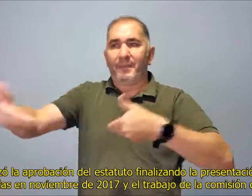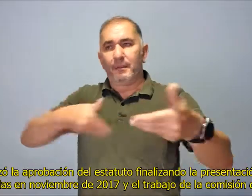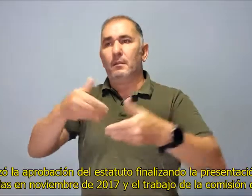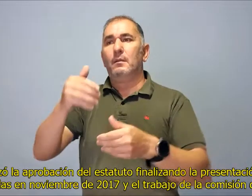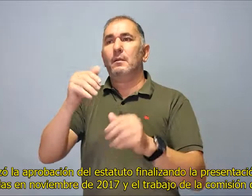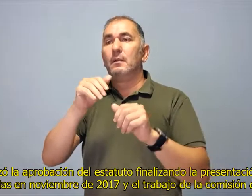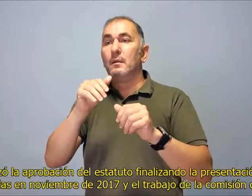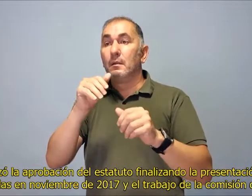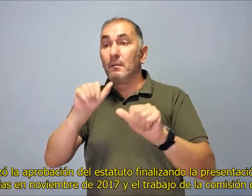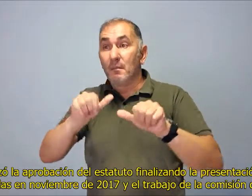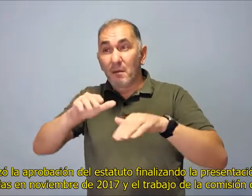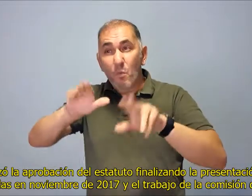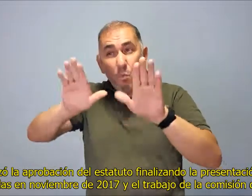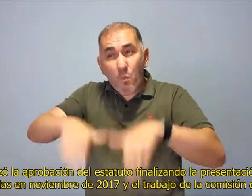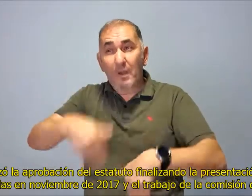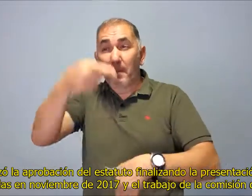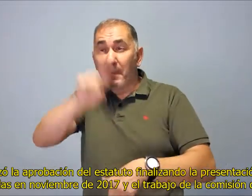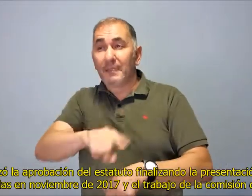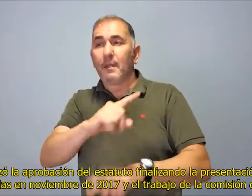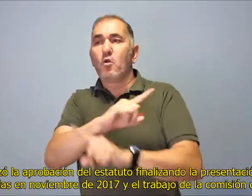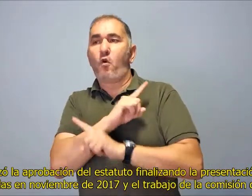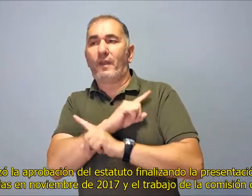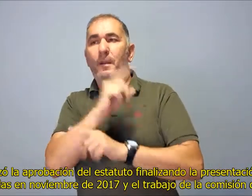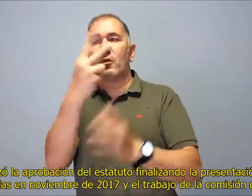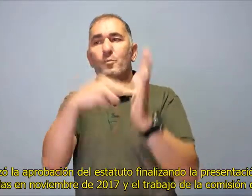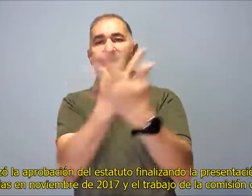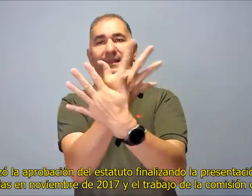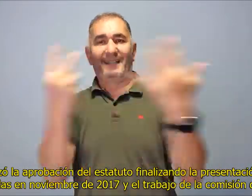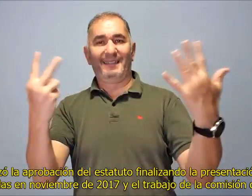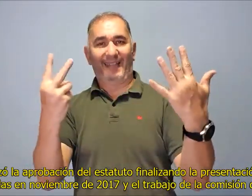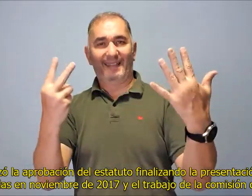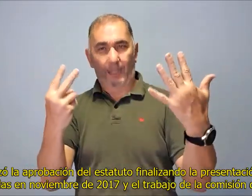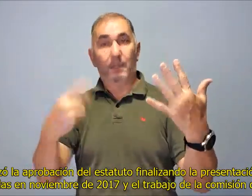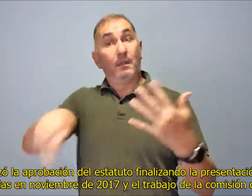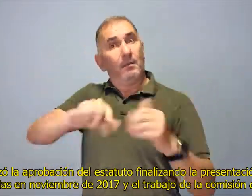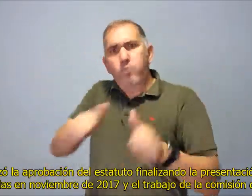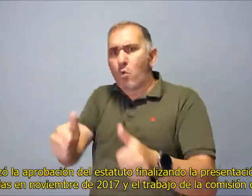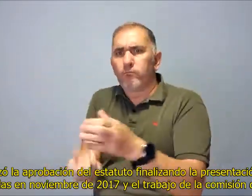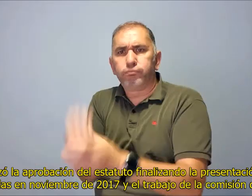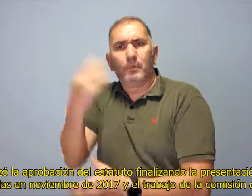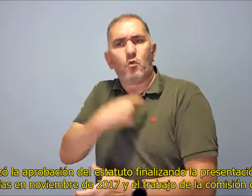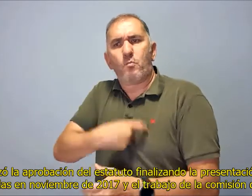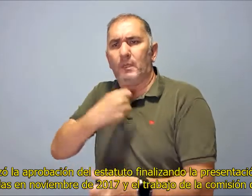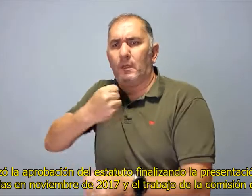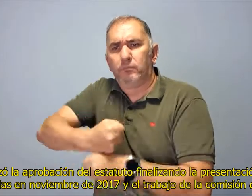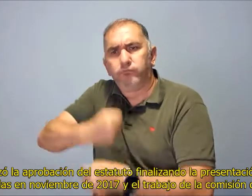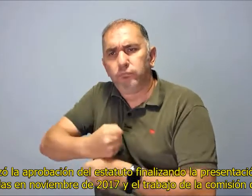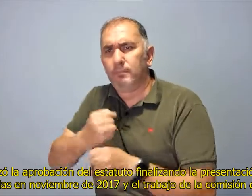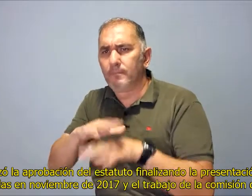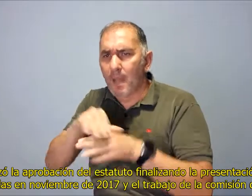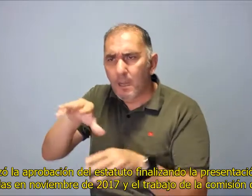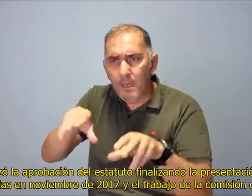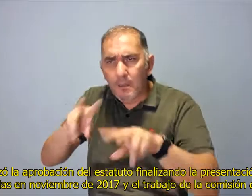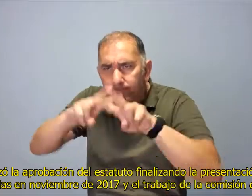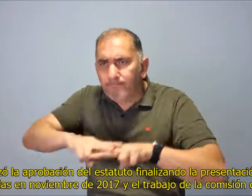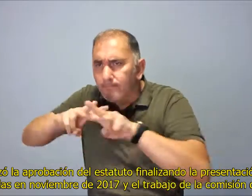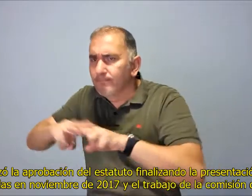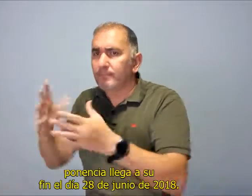finalizando la presentación de enmiendas en noviembre de 2017 y el